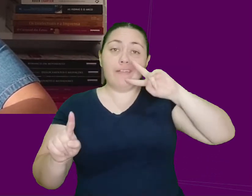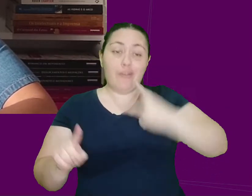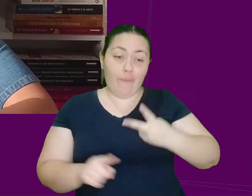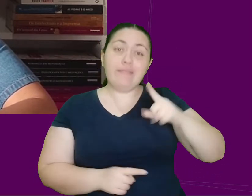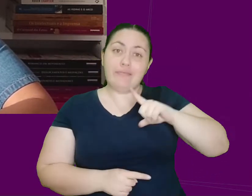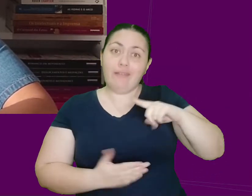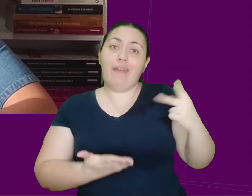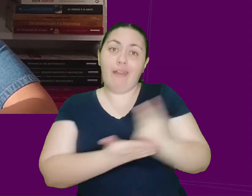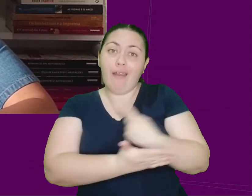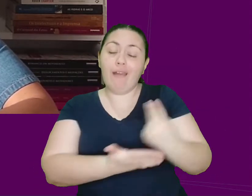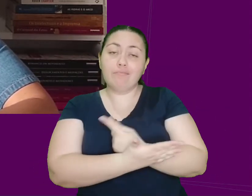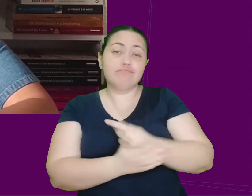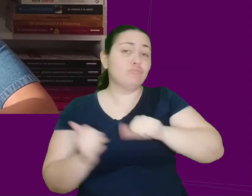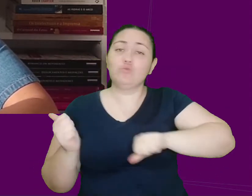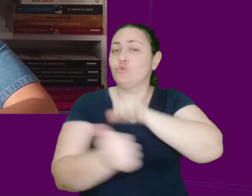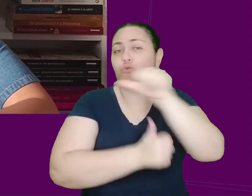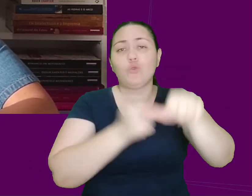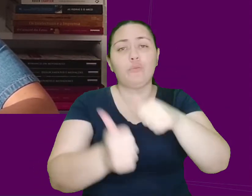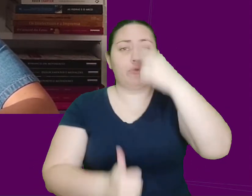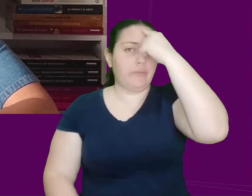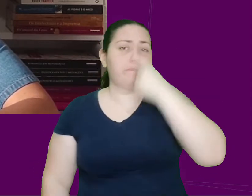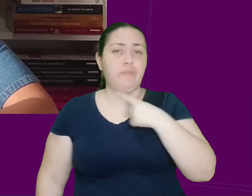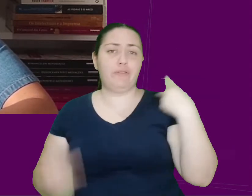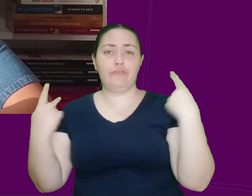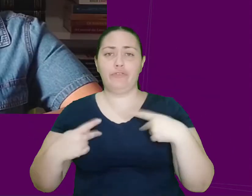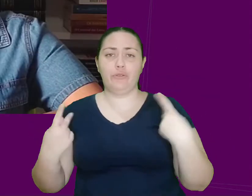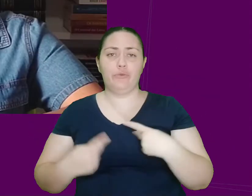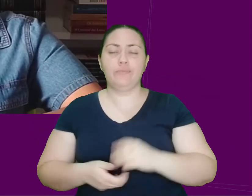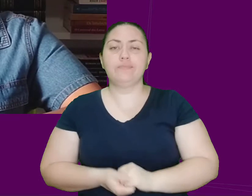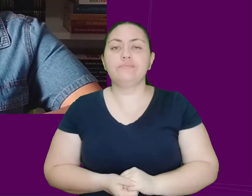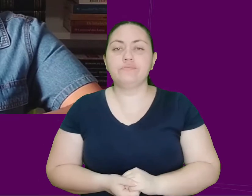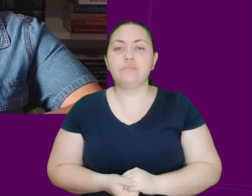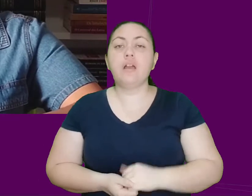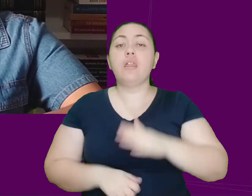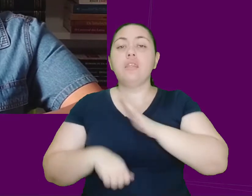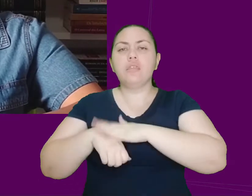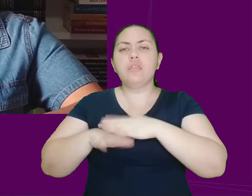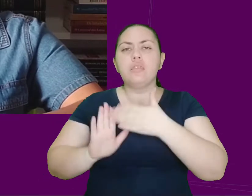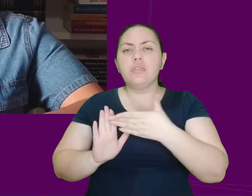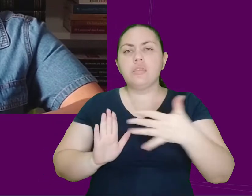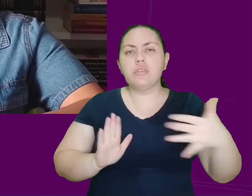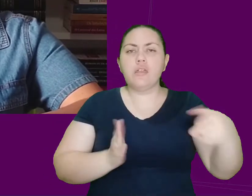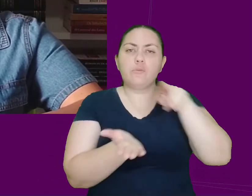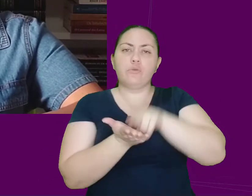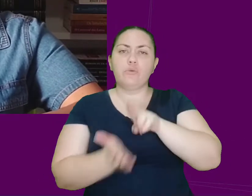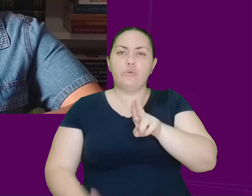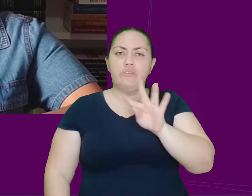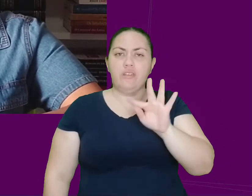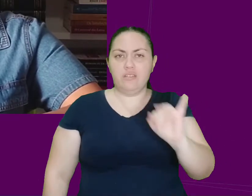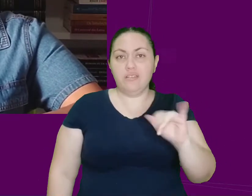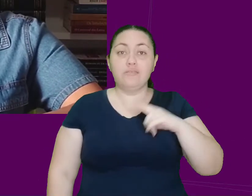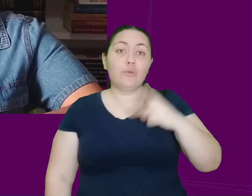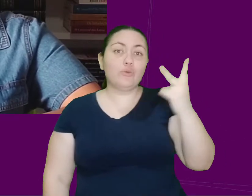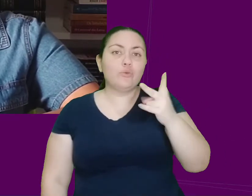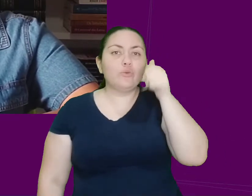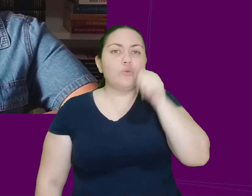o erro, Marcelo não muda sua maneira de agir. Durante o tempo que passou na UTI, Veróquia e Eliana, irmãs de Marcelo,